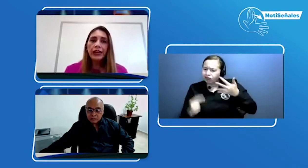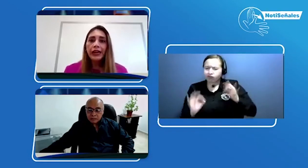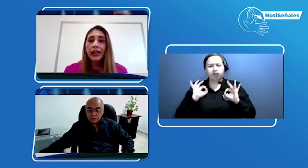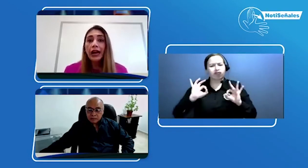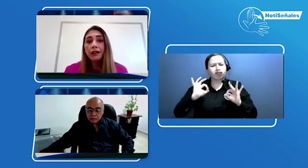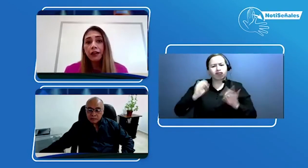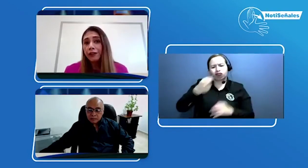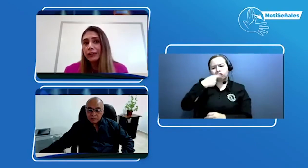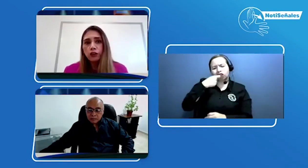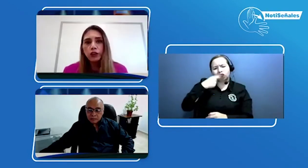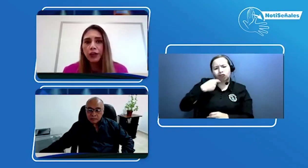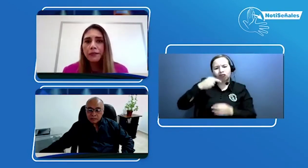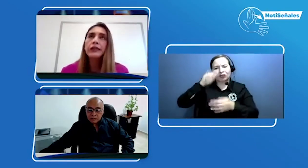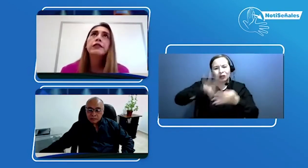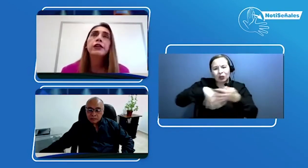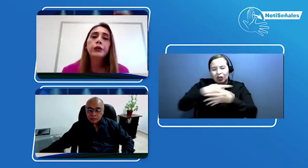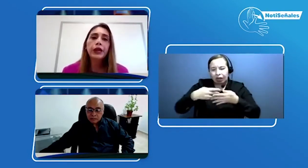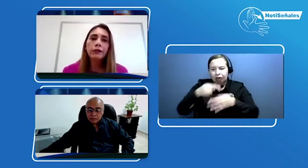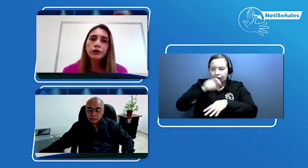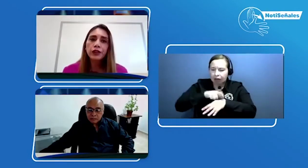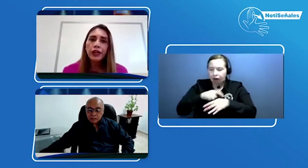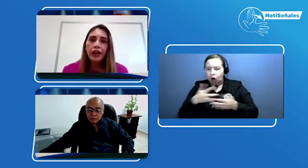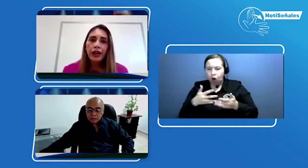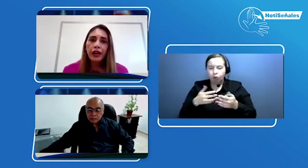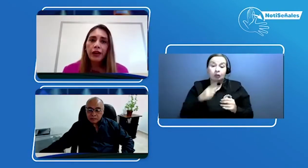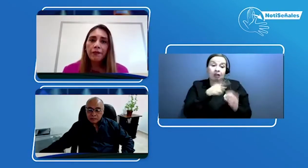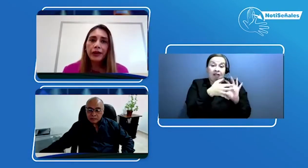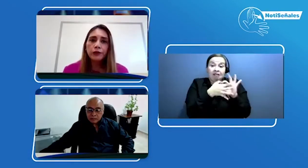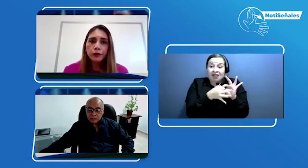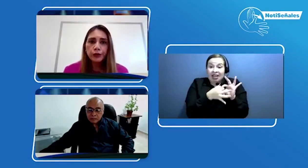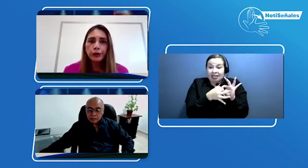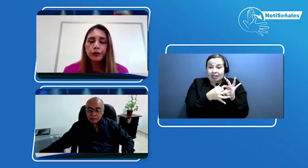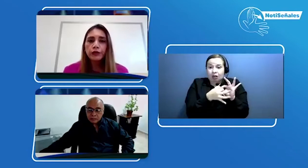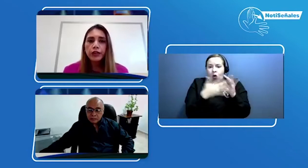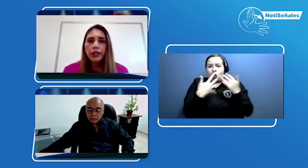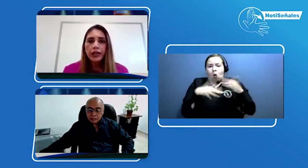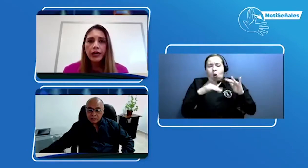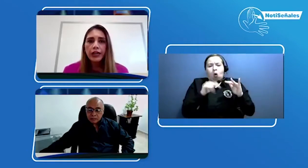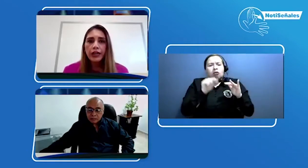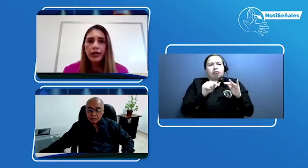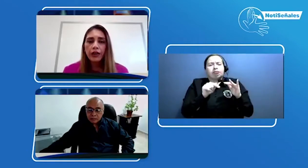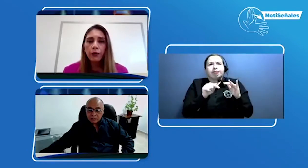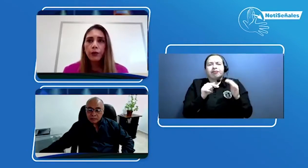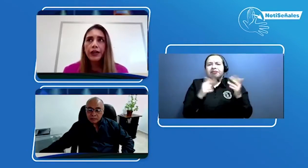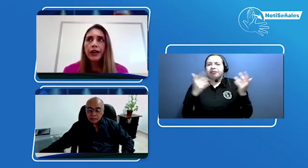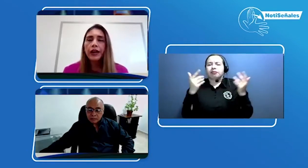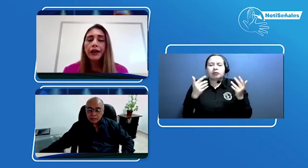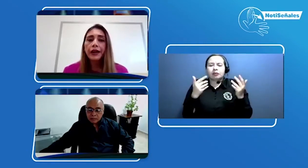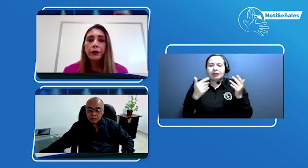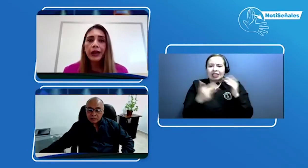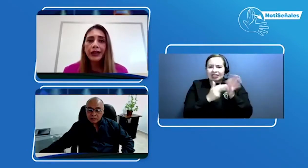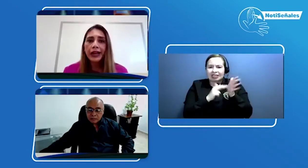Y FENASCOL también ha sido, digamos, para nosotros una gran